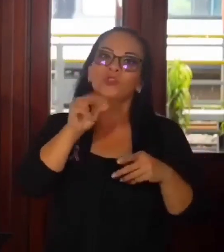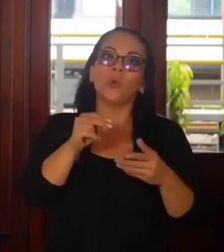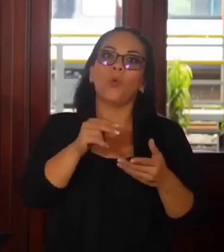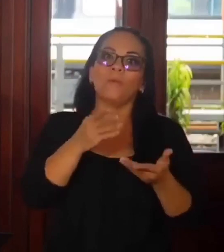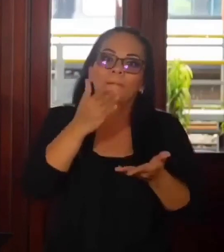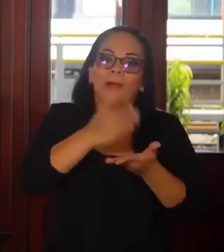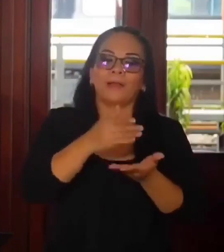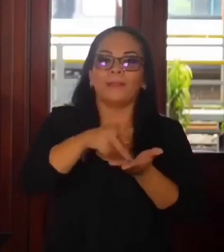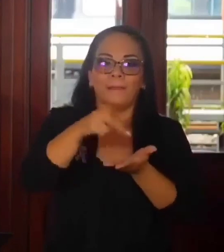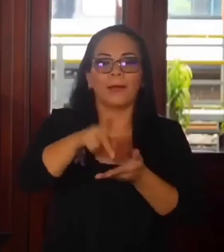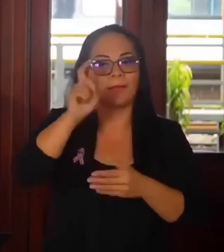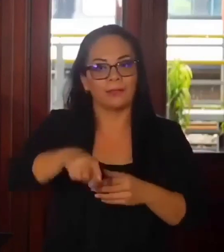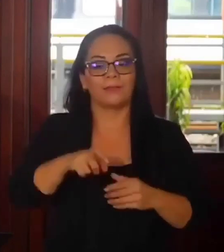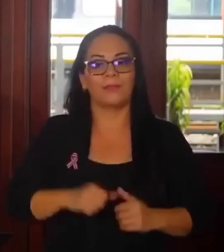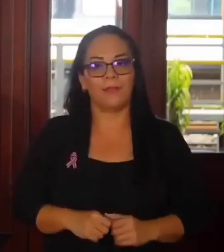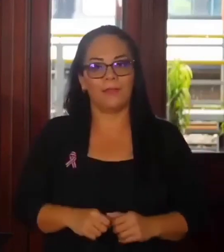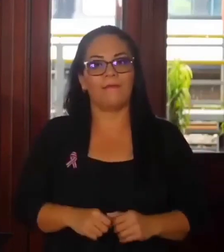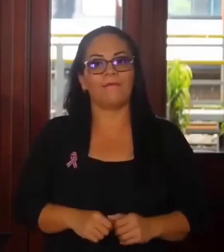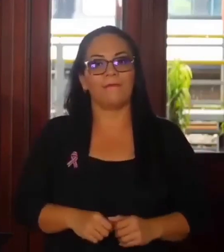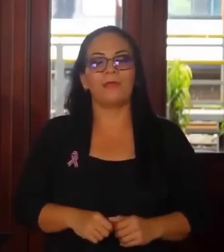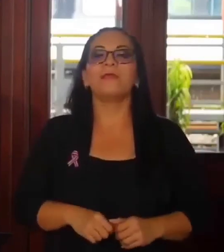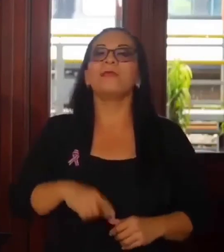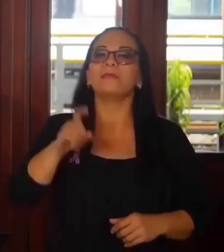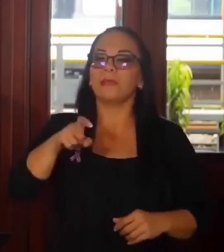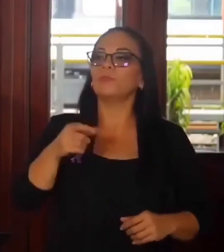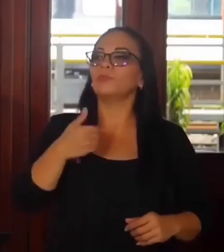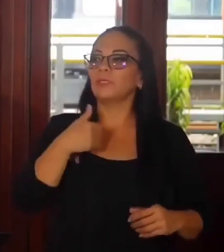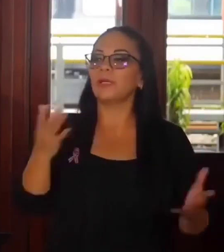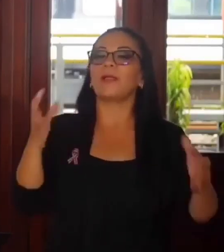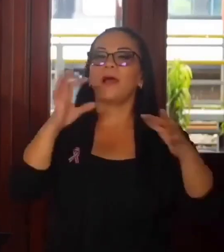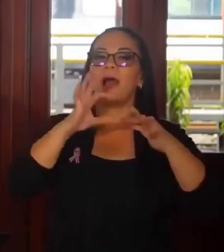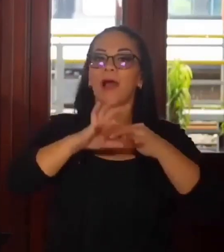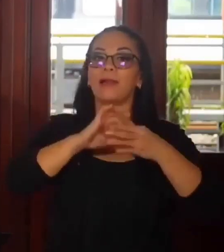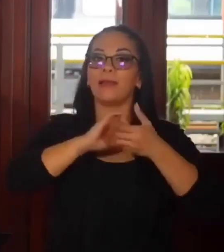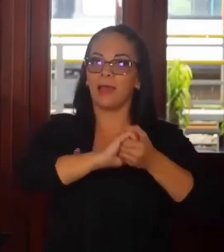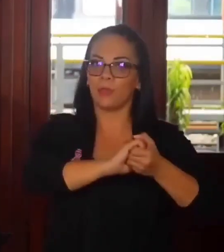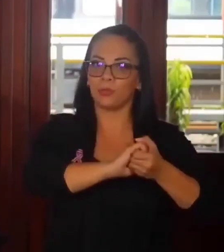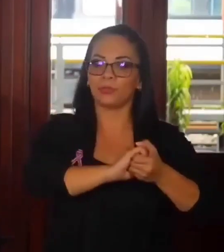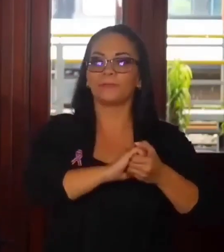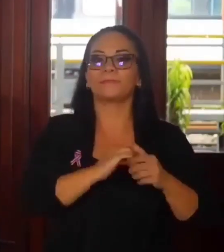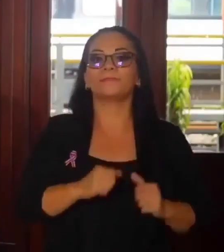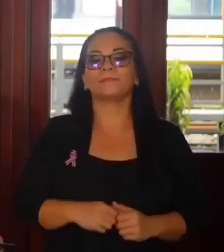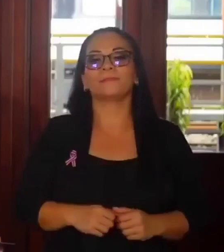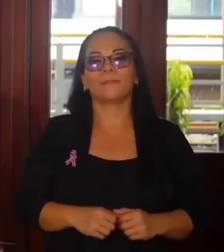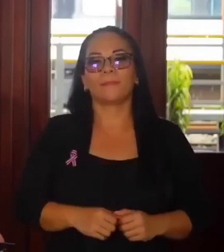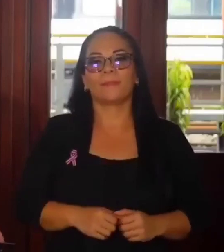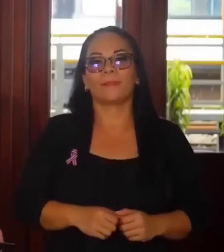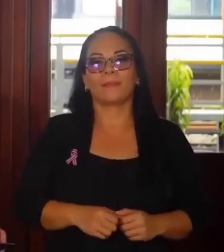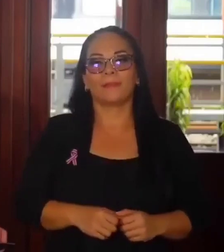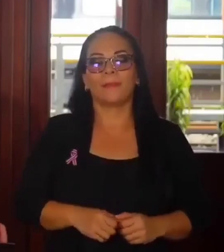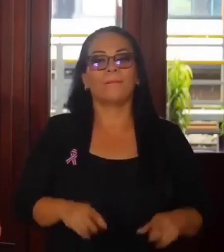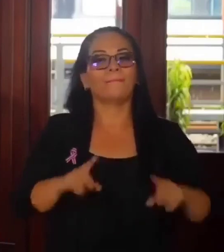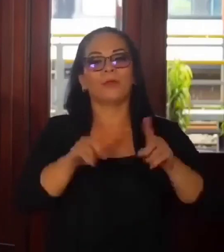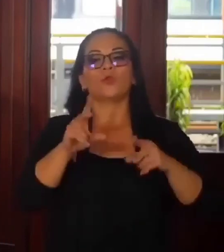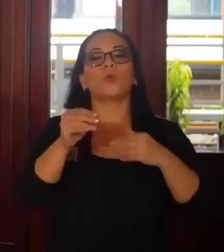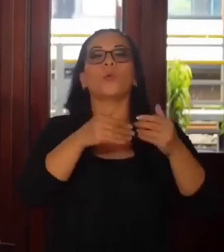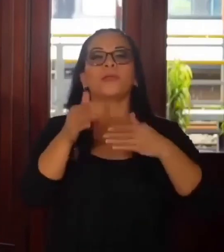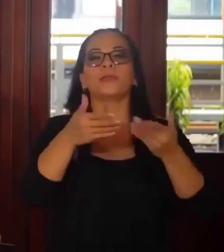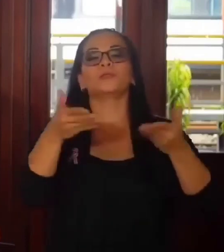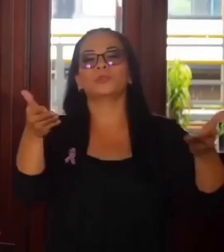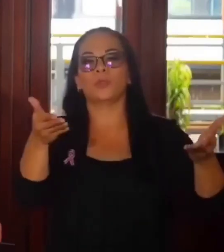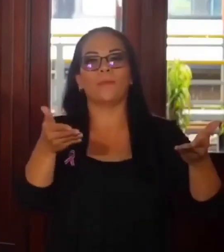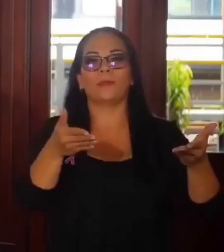ahora tenga aliados, mejor dicho, instrumentos pasados por ley del Congreso de la República.